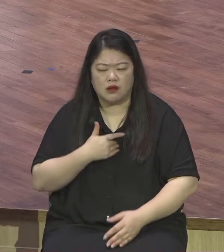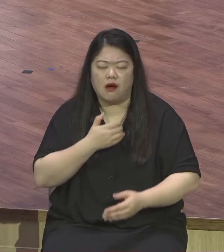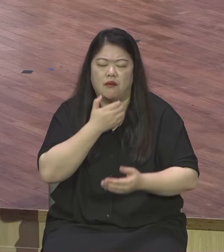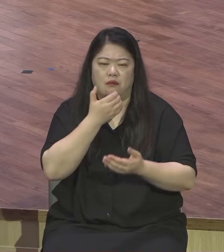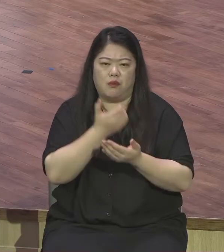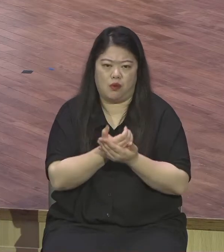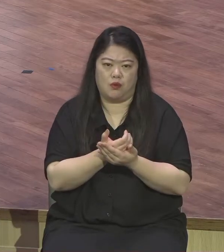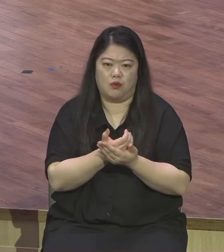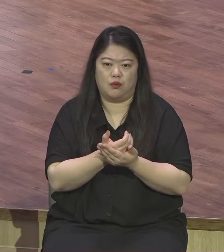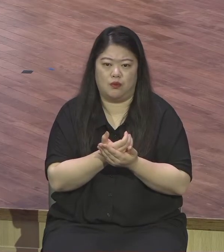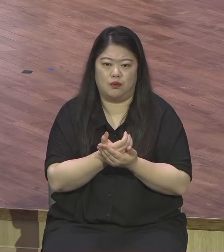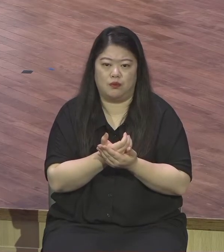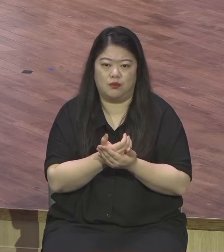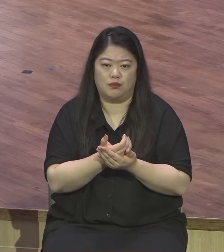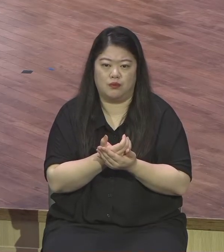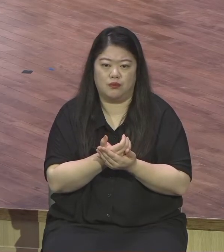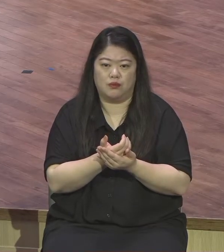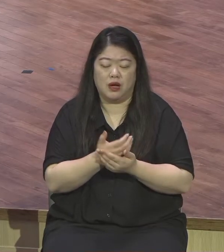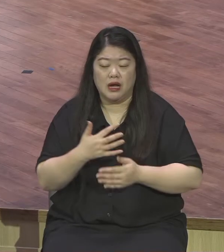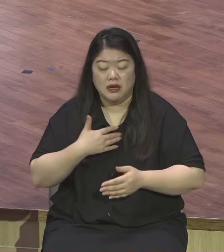생각 없기도 눈물이 확 쏟아지